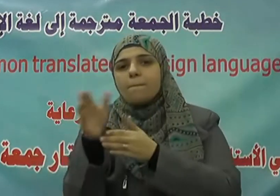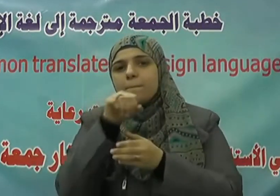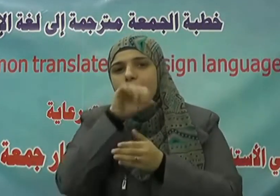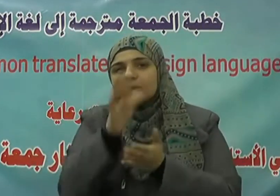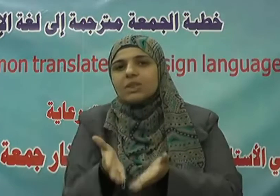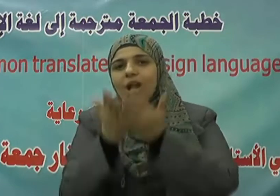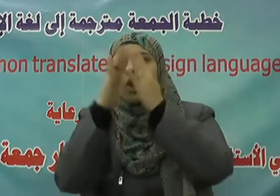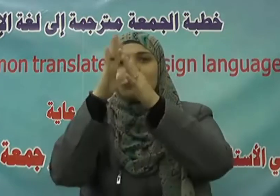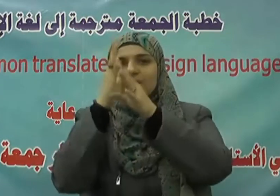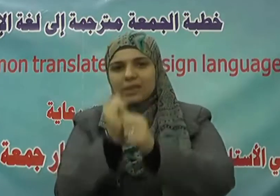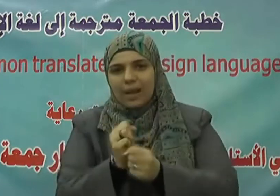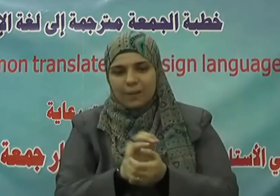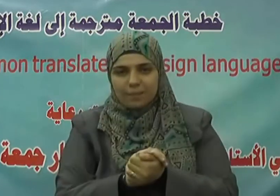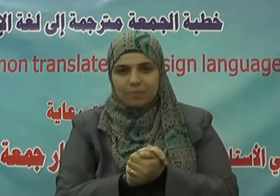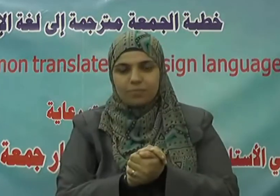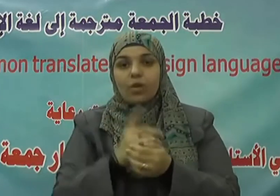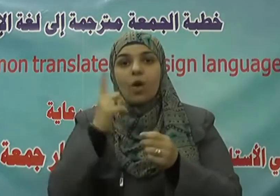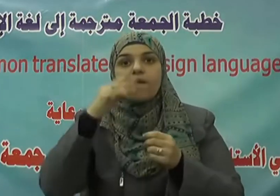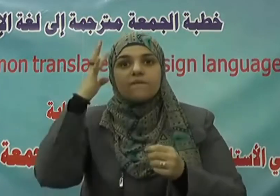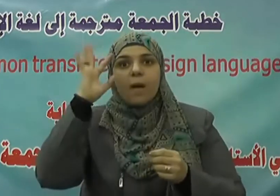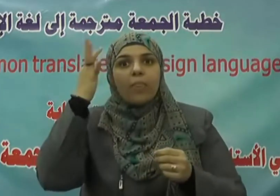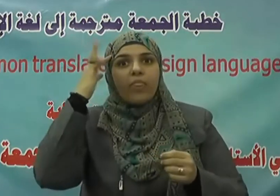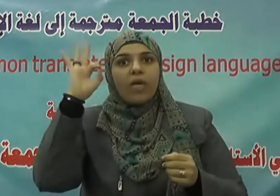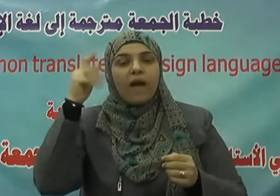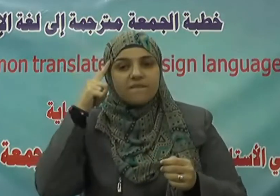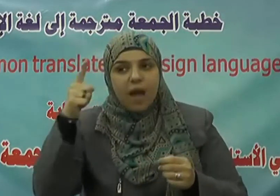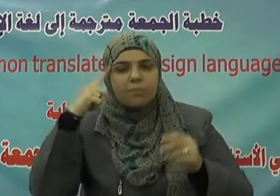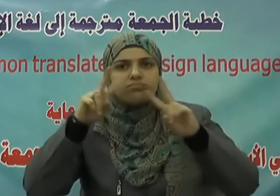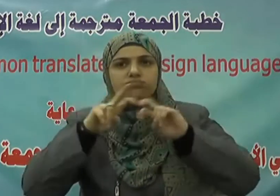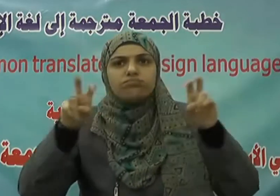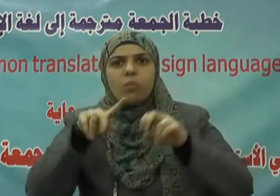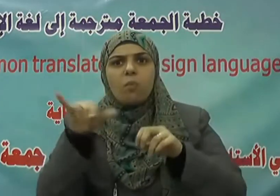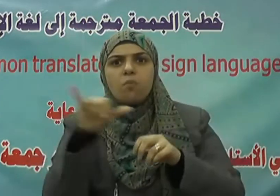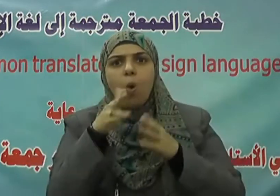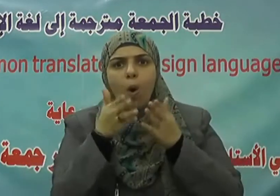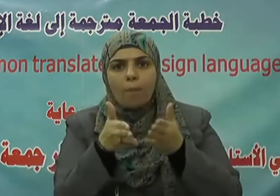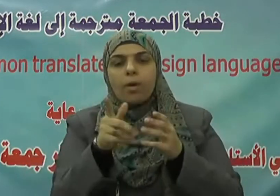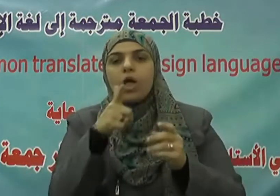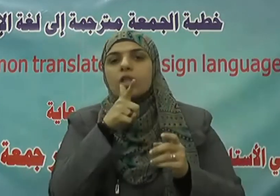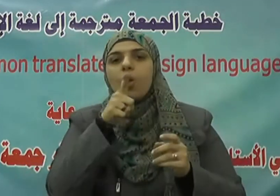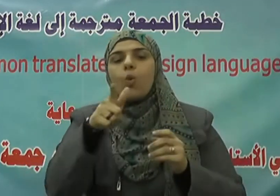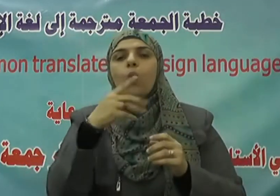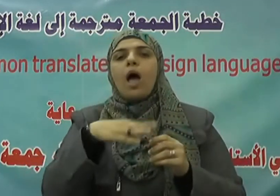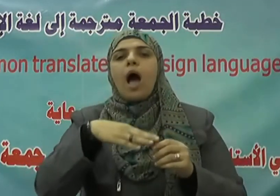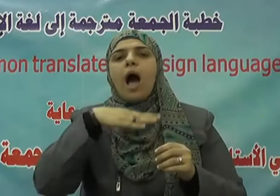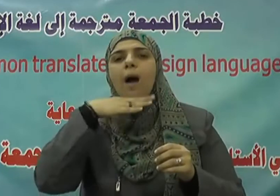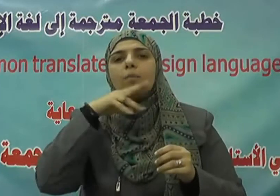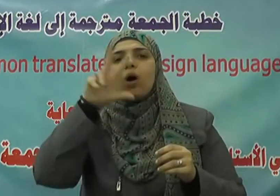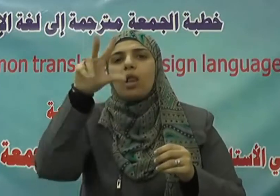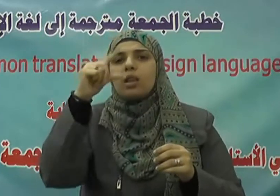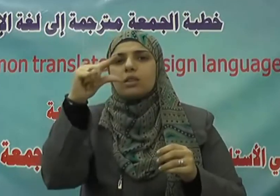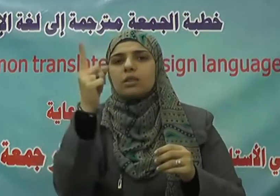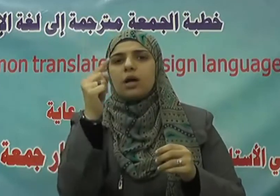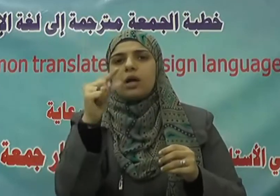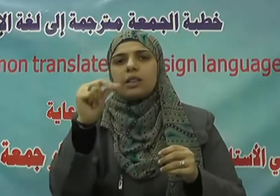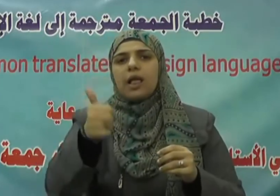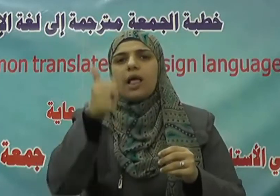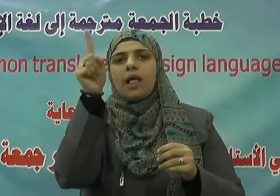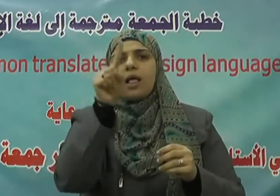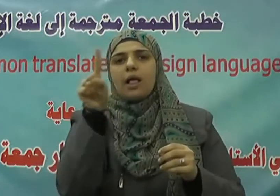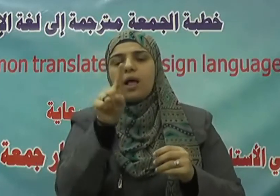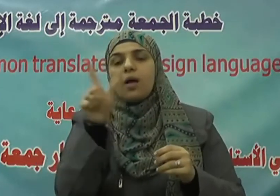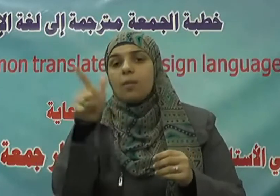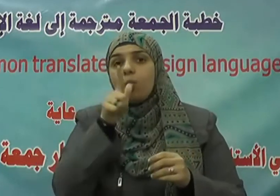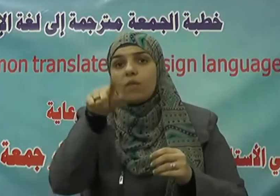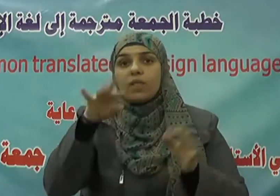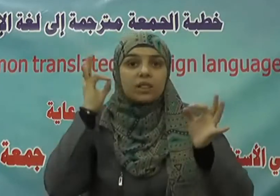وفطنوا إلى غايتها يقول أبو الدرداء رضي الله عنه تفكروا